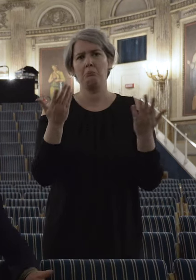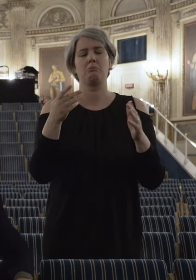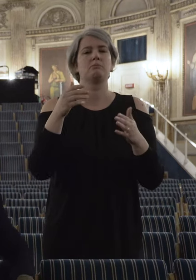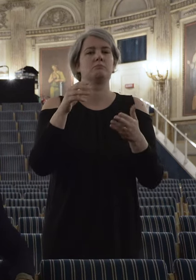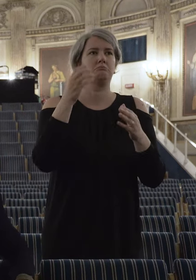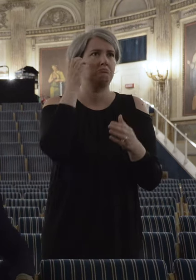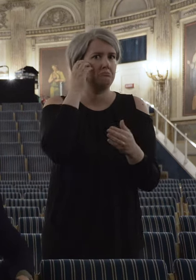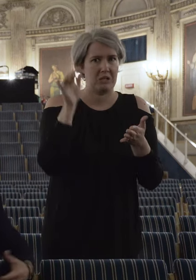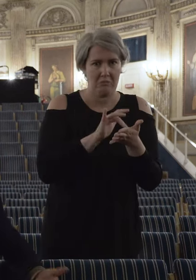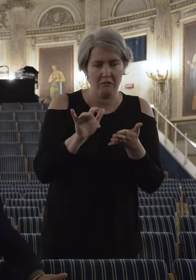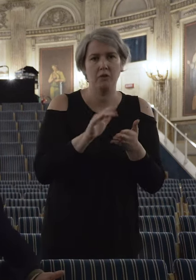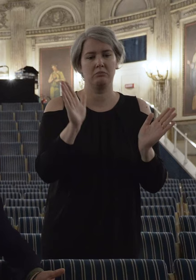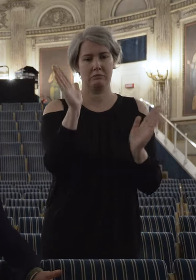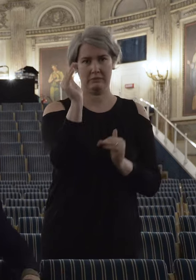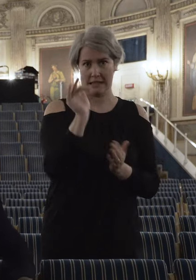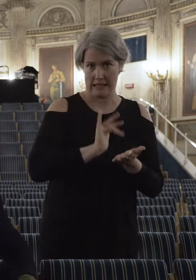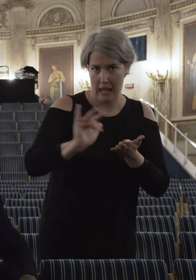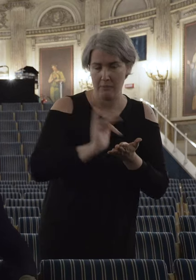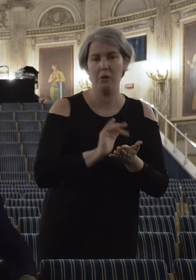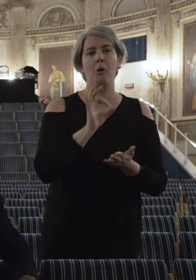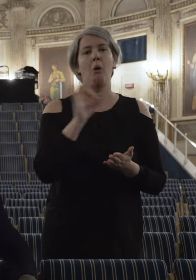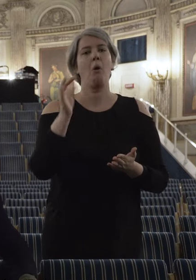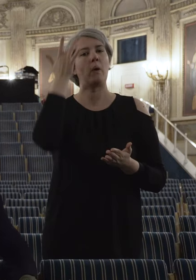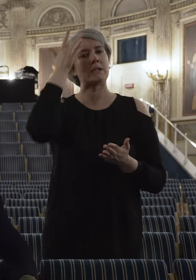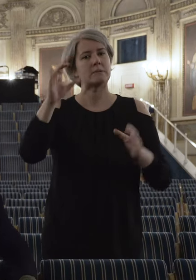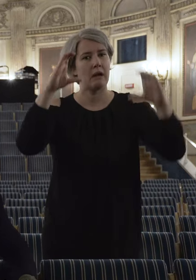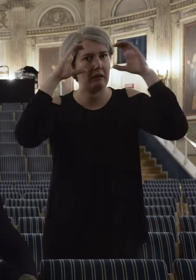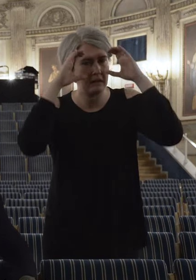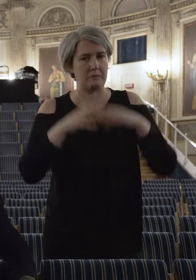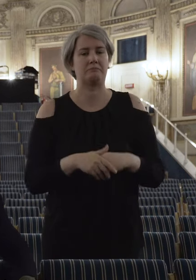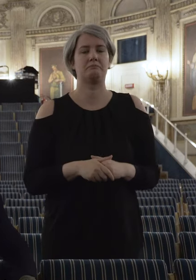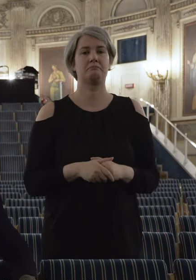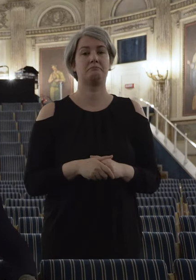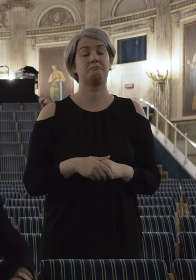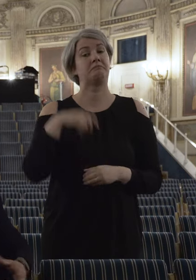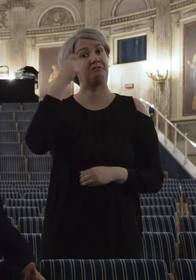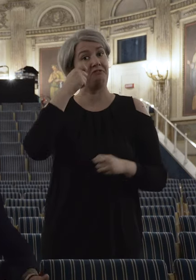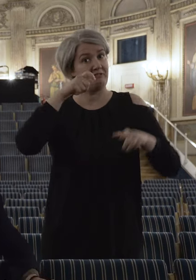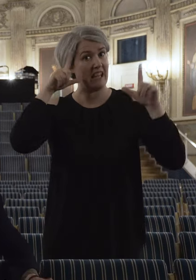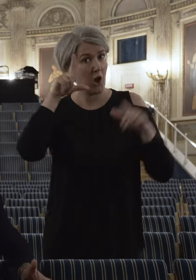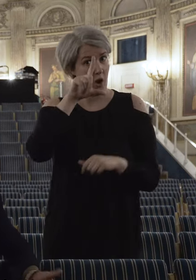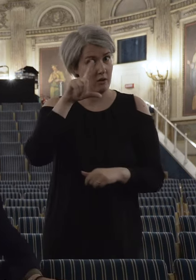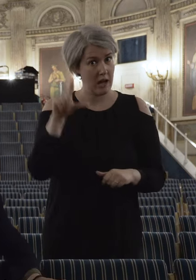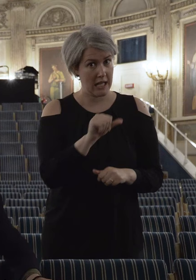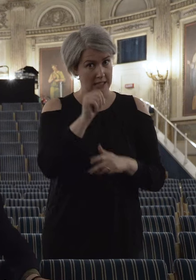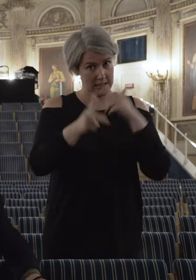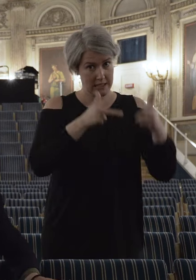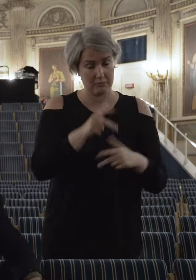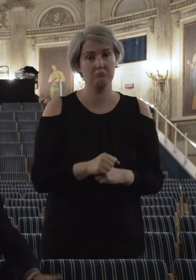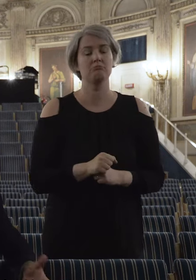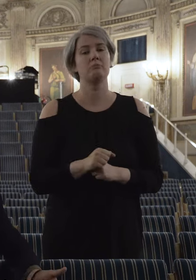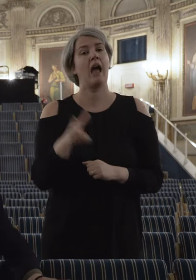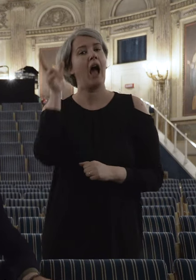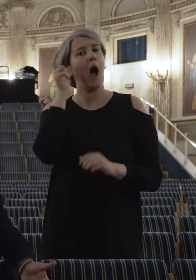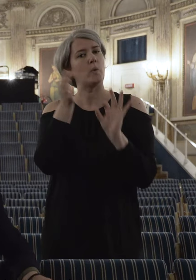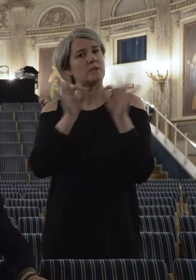tablet, smart glasses, video in list, audio descrizioni introduttive e